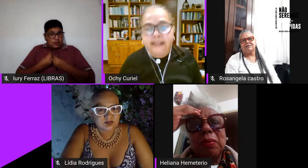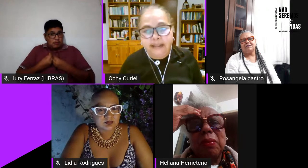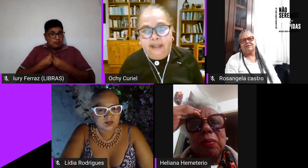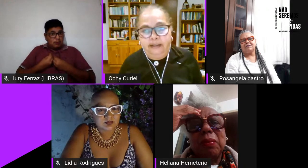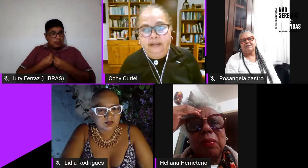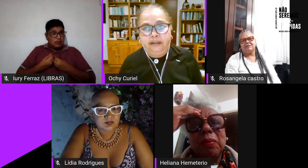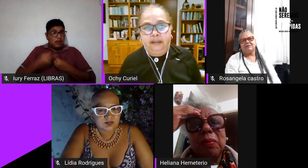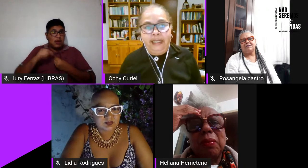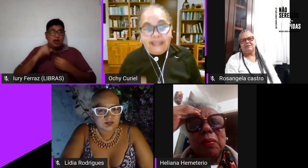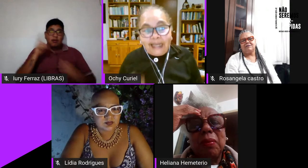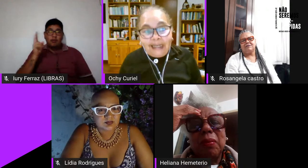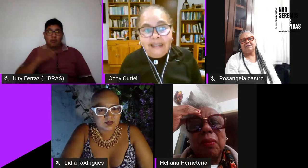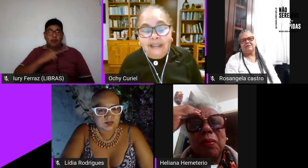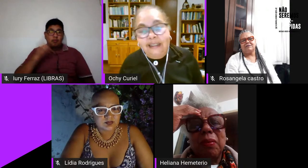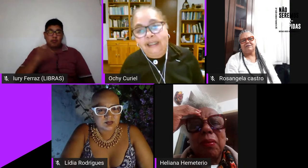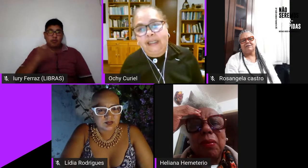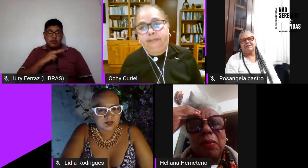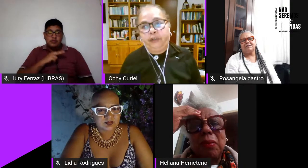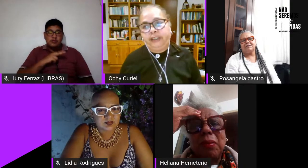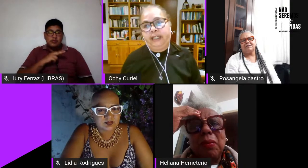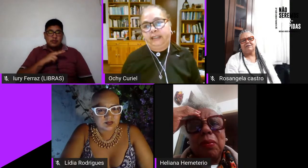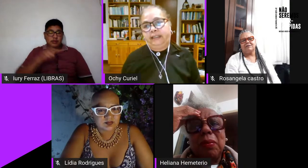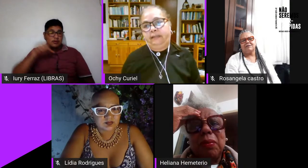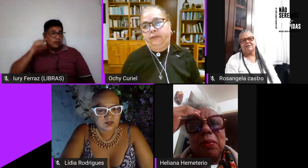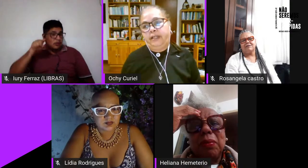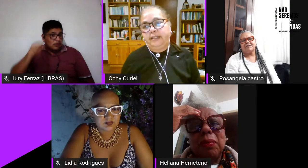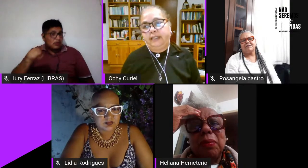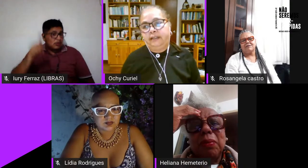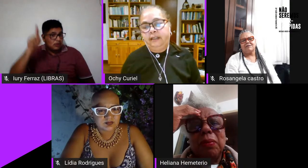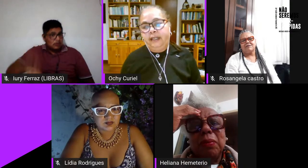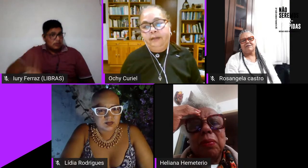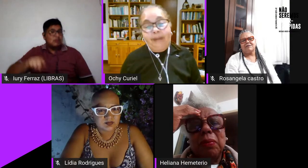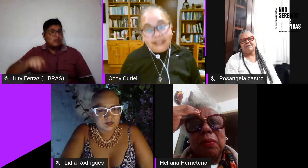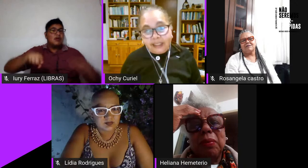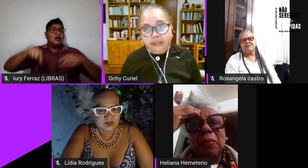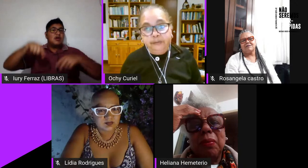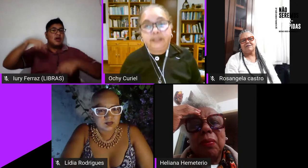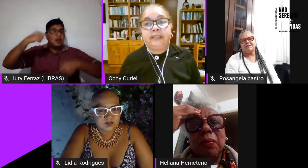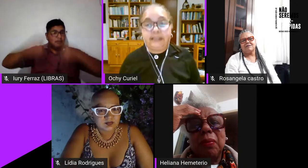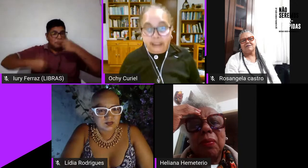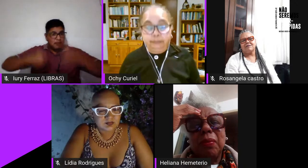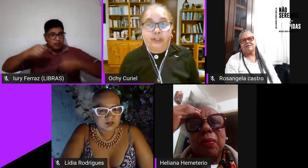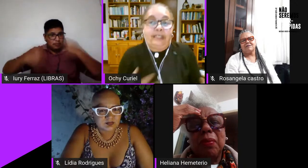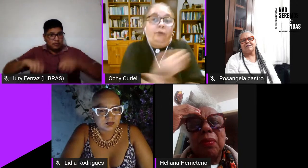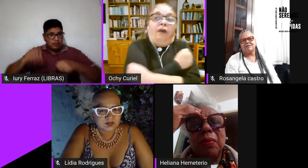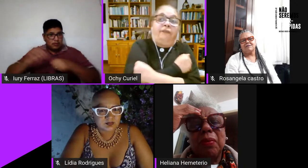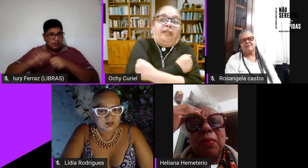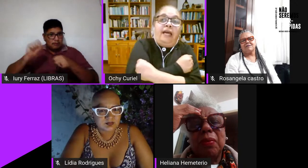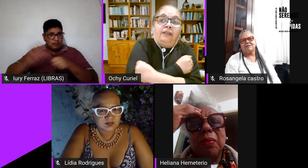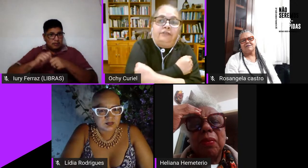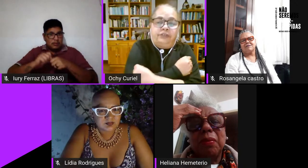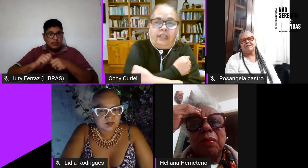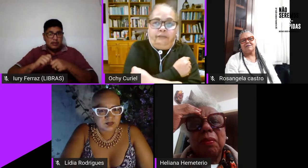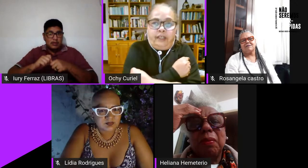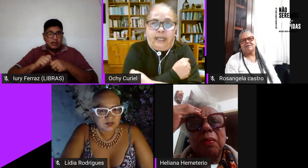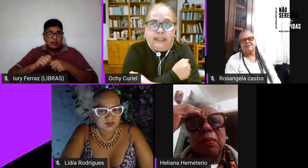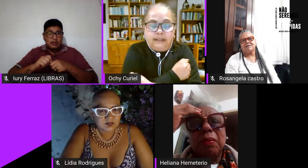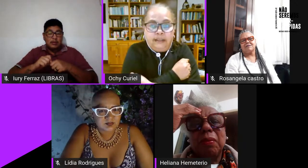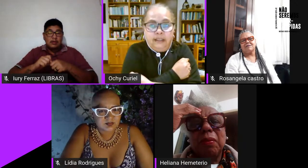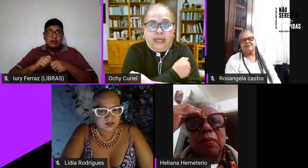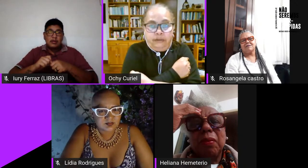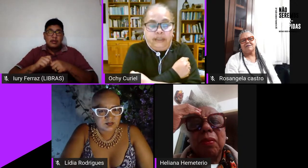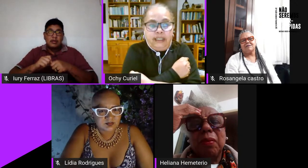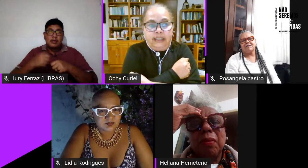urgencia essa é a radicalidade política que temos que fazer vai ser difícil sim porque estamos aferrados e